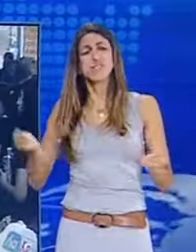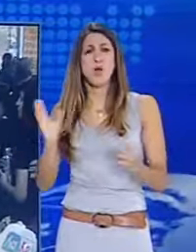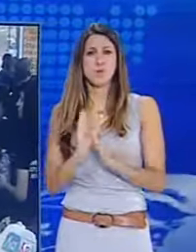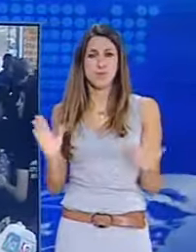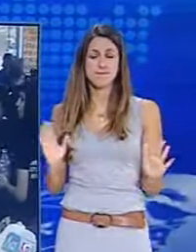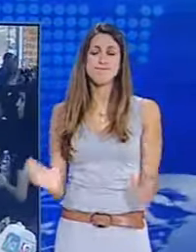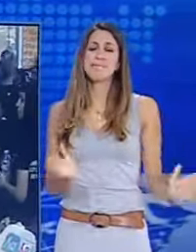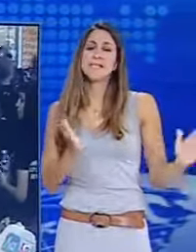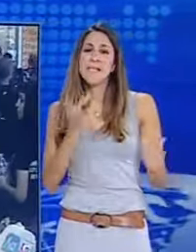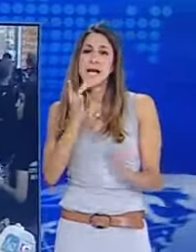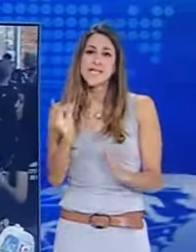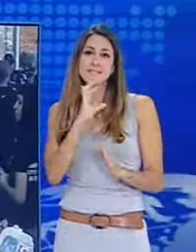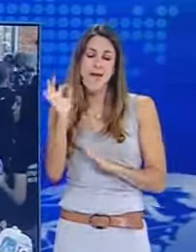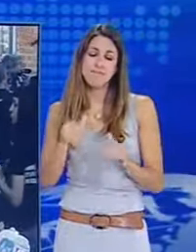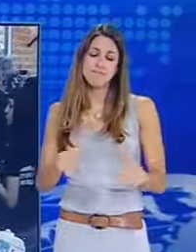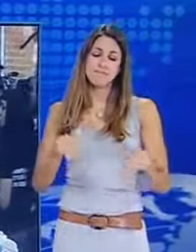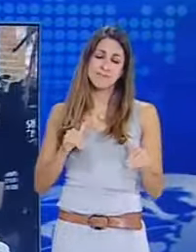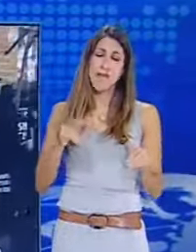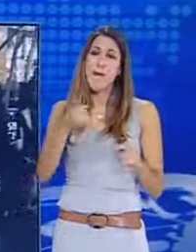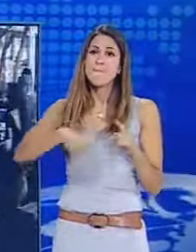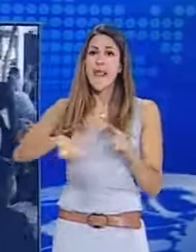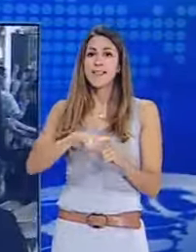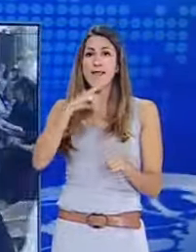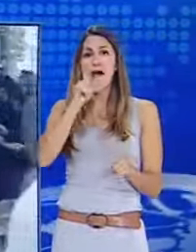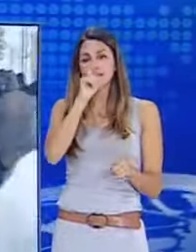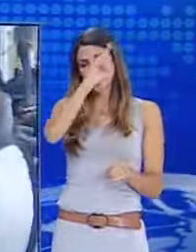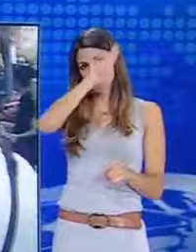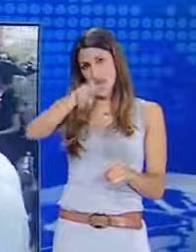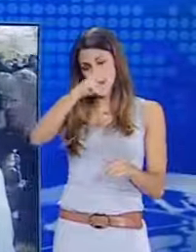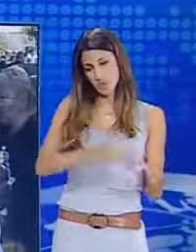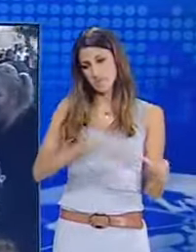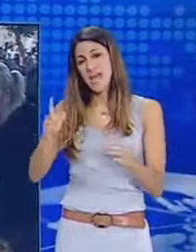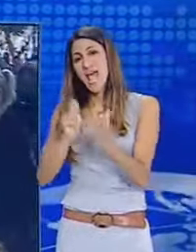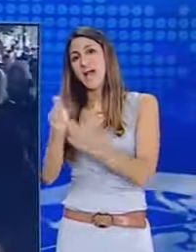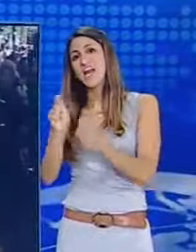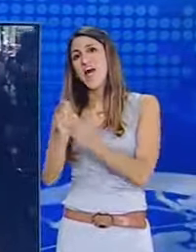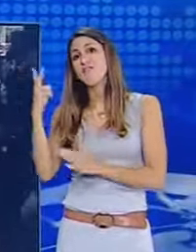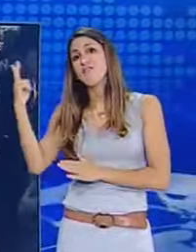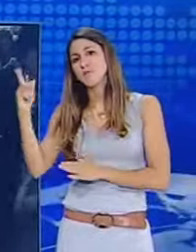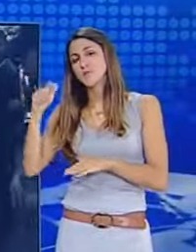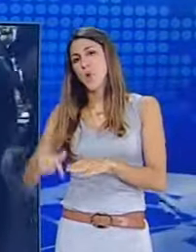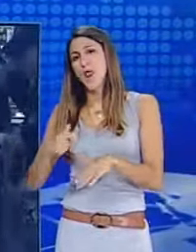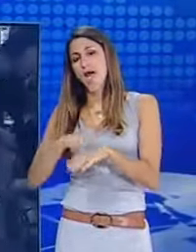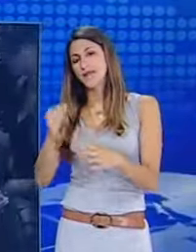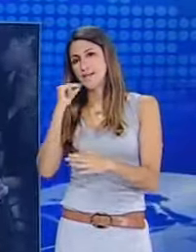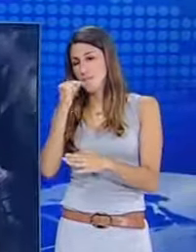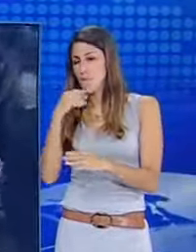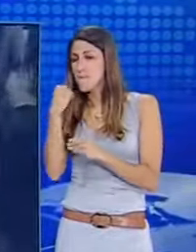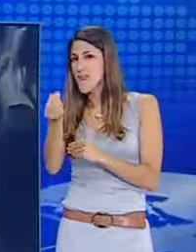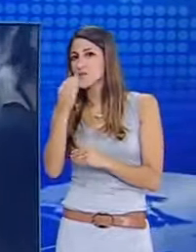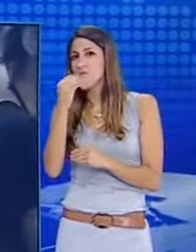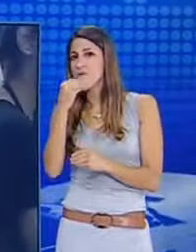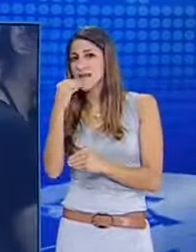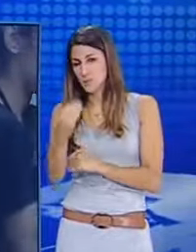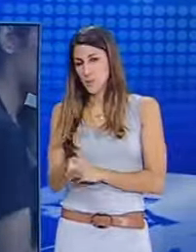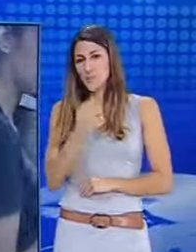Τελικά η δράση της Χρυσής Αυγής θα πραγματοποιηθεί στα γραφεία του κόμματος. Ο Ηλίας Κασιβιάρης εξαπέλησε δρημή ακριτική στην κυβέρνηση λέγοντας